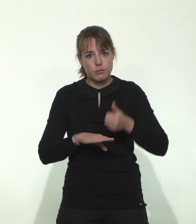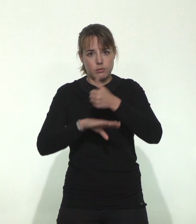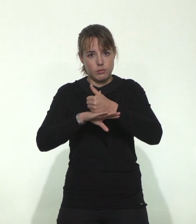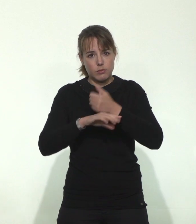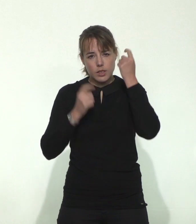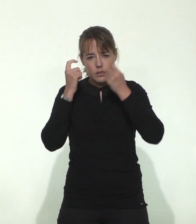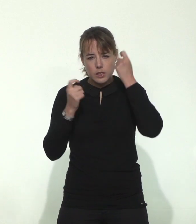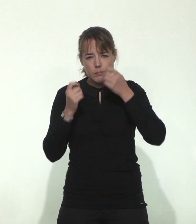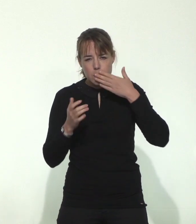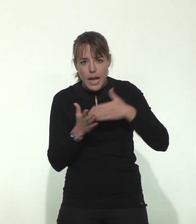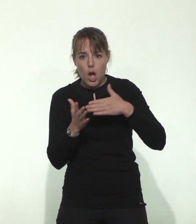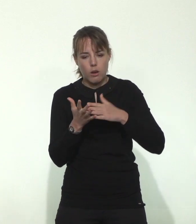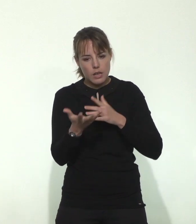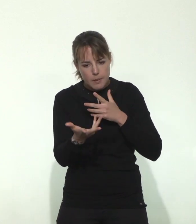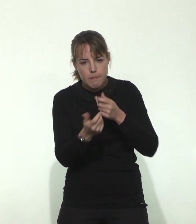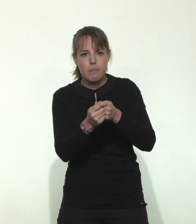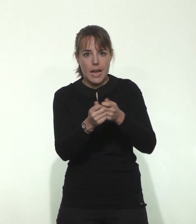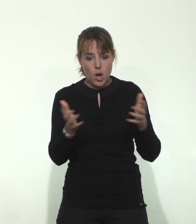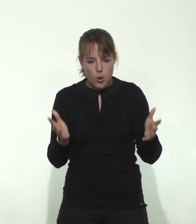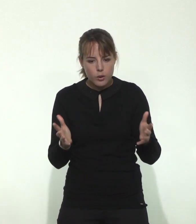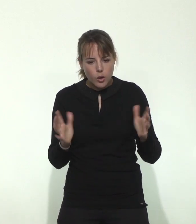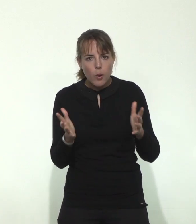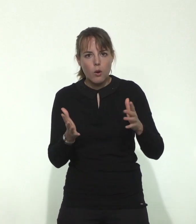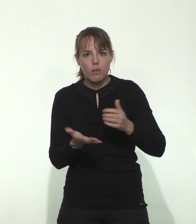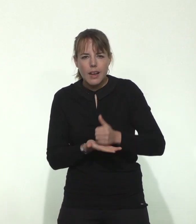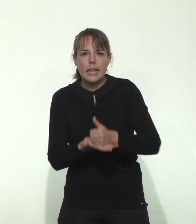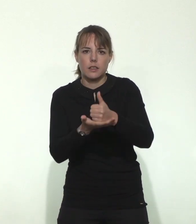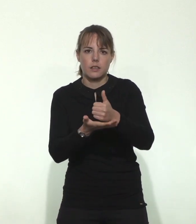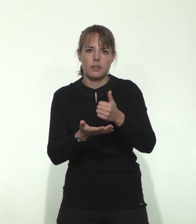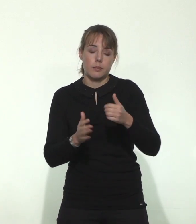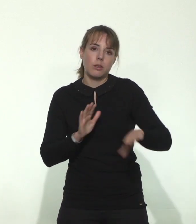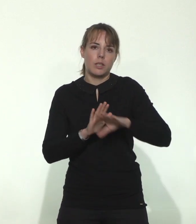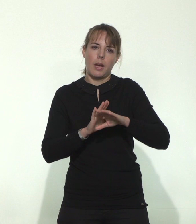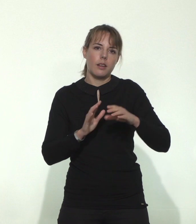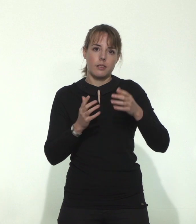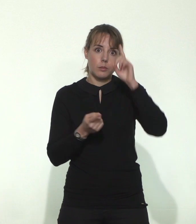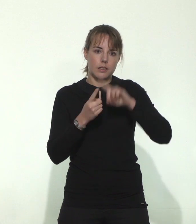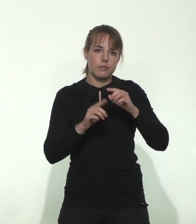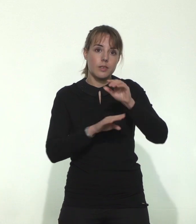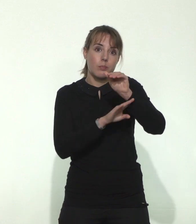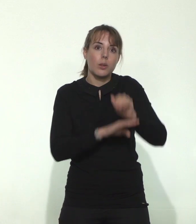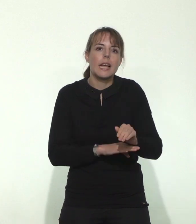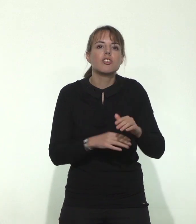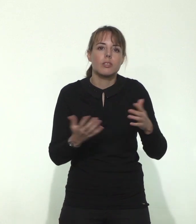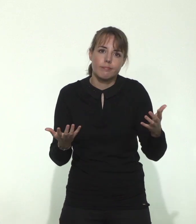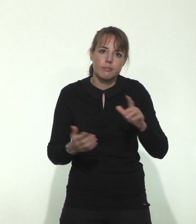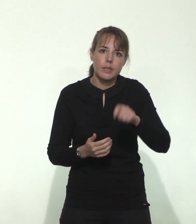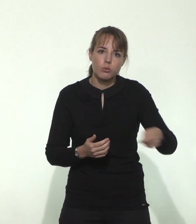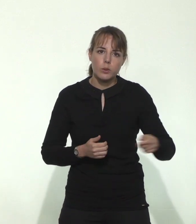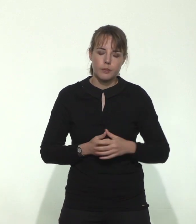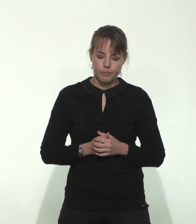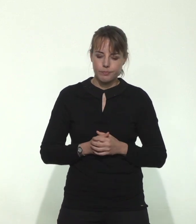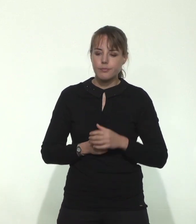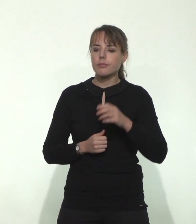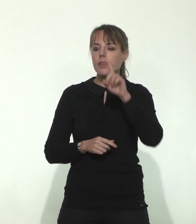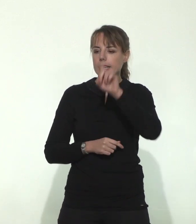EHPAD que d'accompagner au mieux cette mesure particulière mais qui est une mesure de protection des personnes les plus fragiles. Une question pour VL